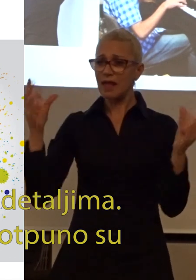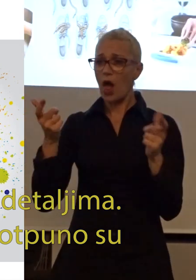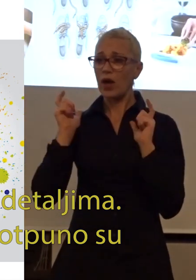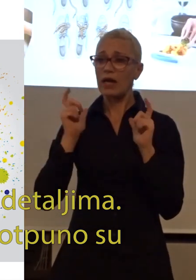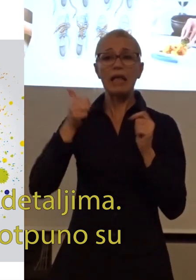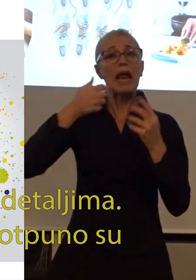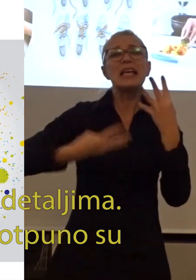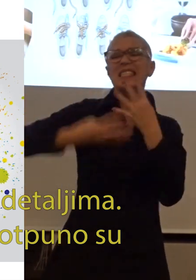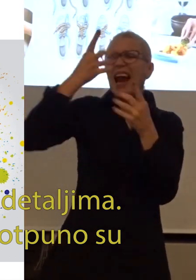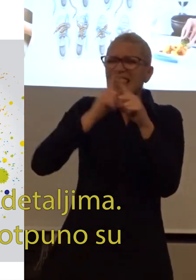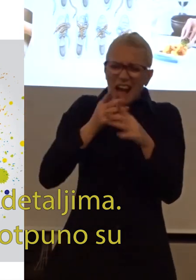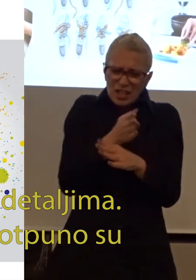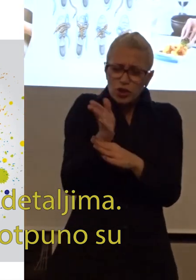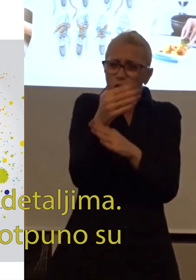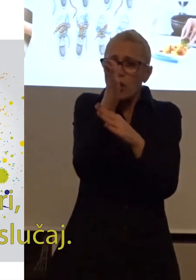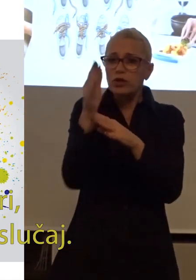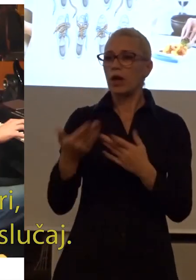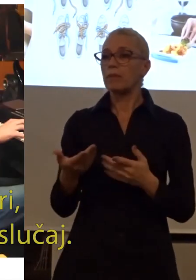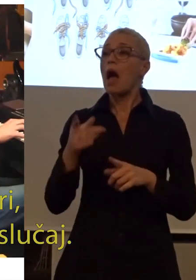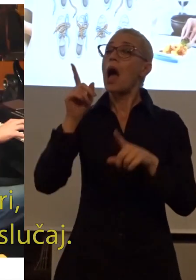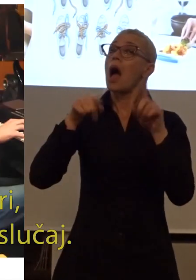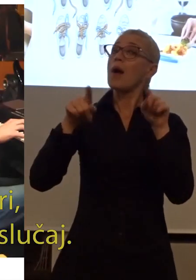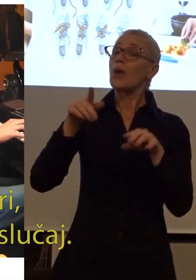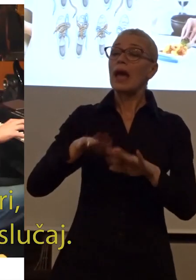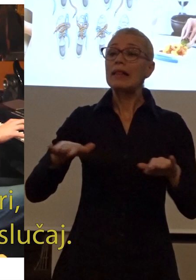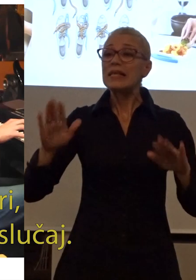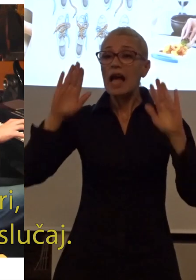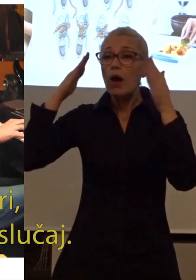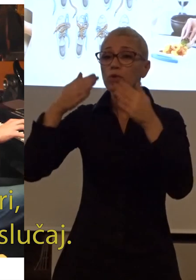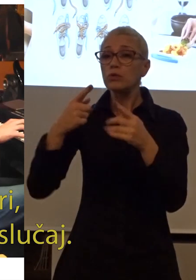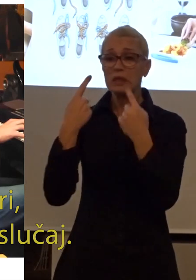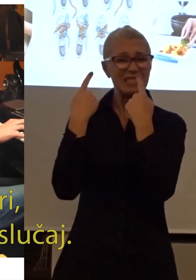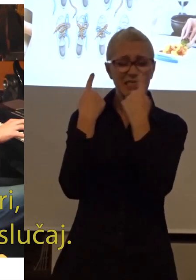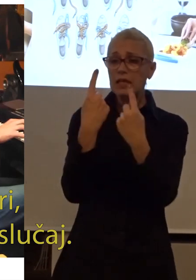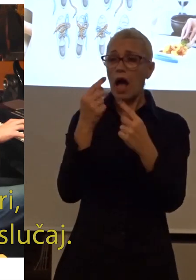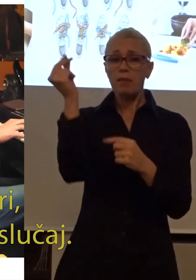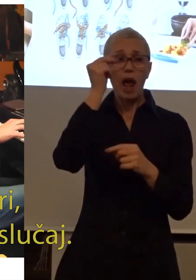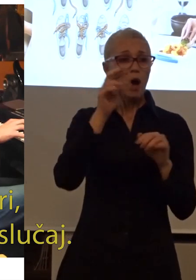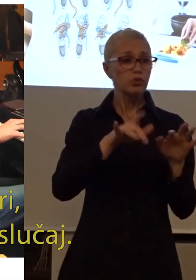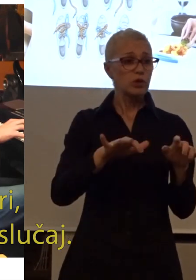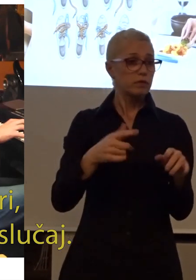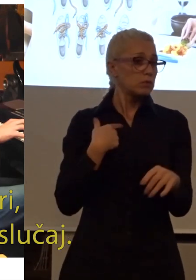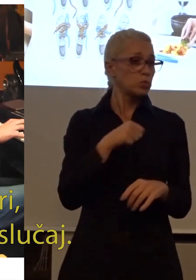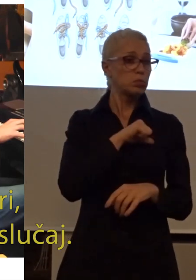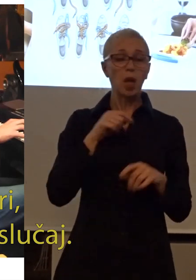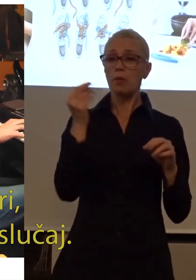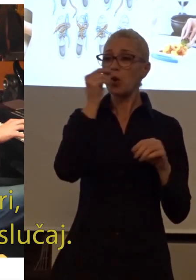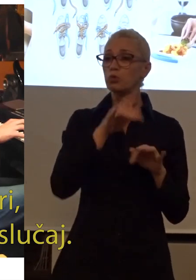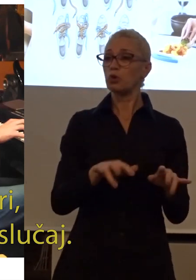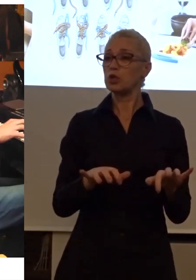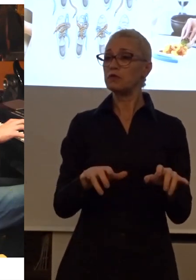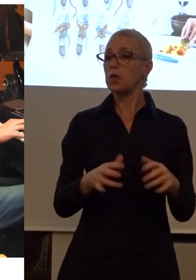deca sa autizmom potpuno samovuki i nauče da sviraju kao ja. Što sam